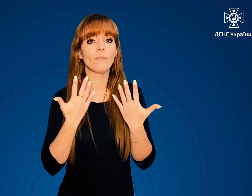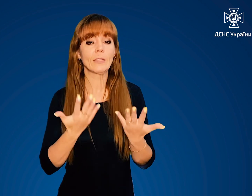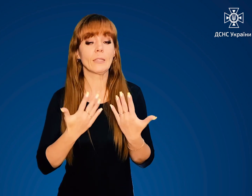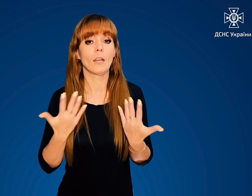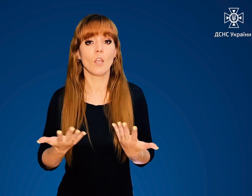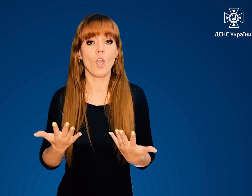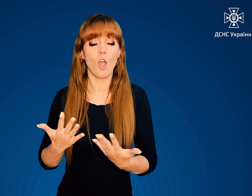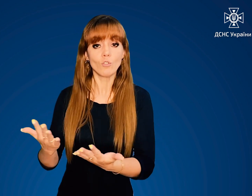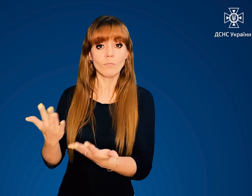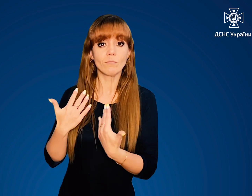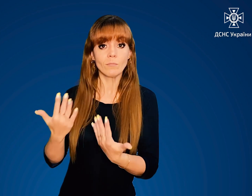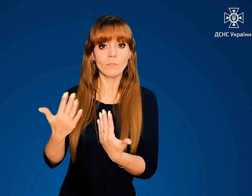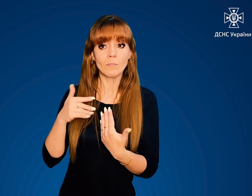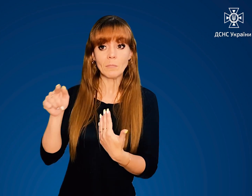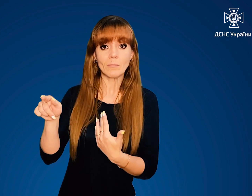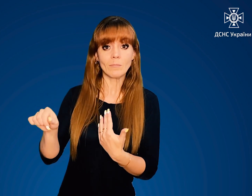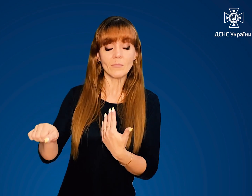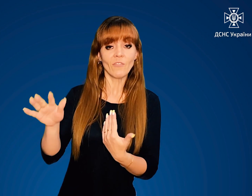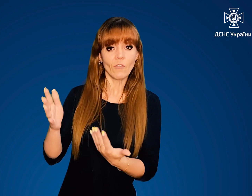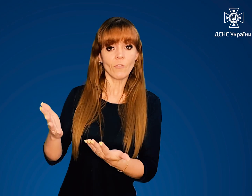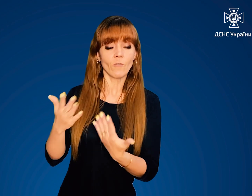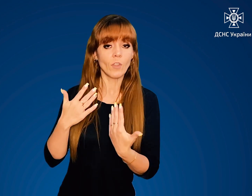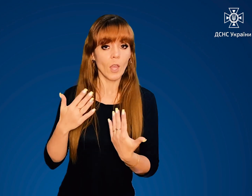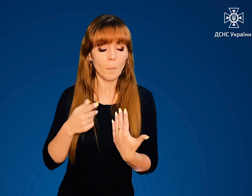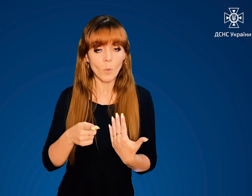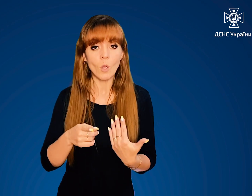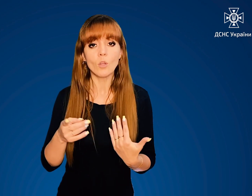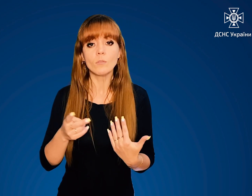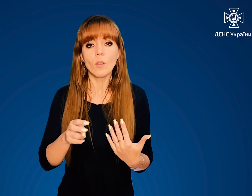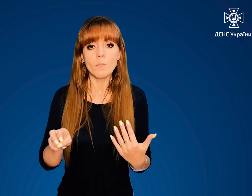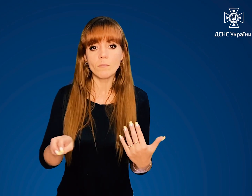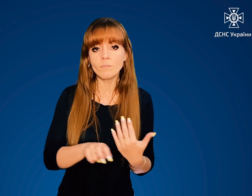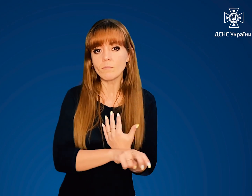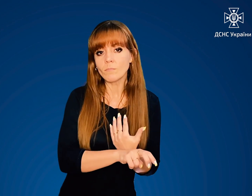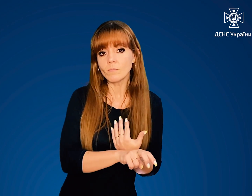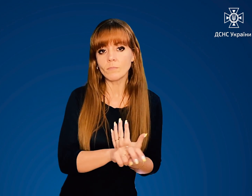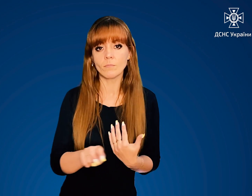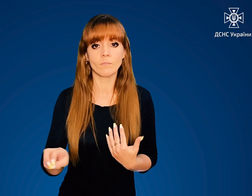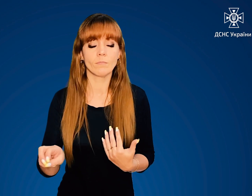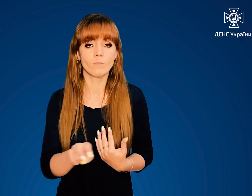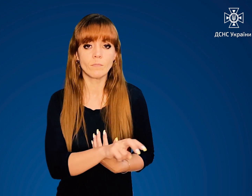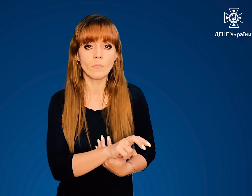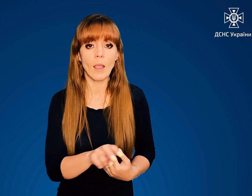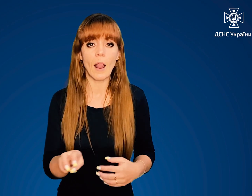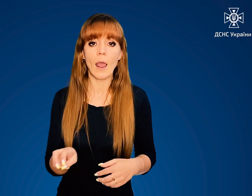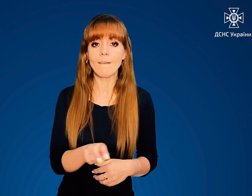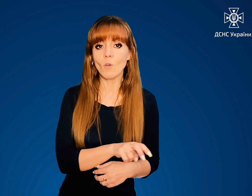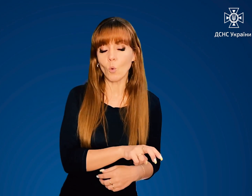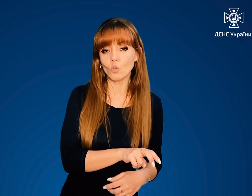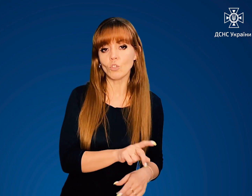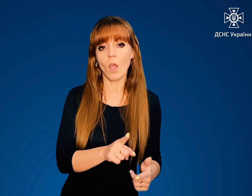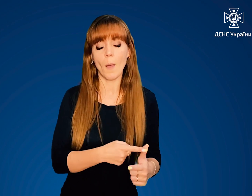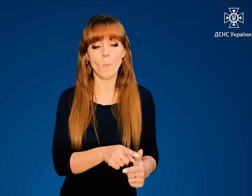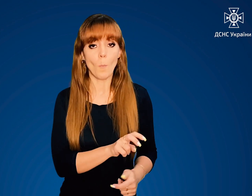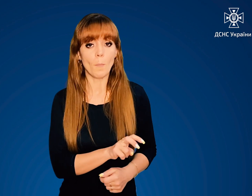Якщо він дме з епіцентру вибуху, пересувайтеся перпендикулярно, ліворуч або